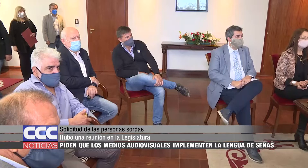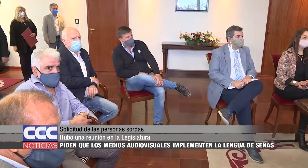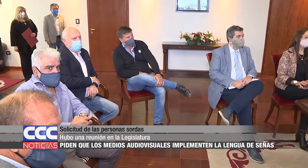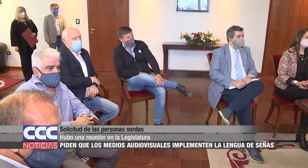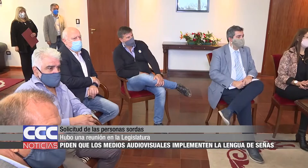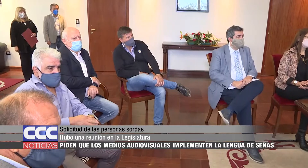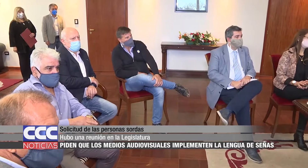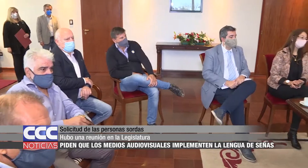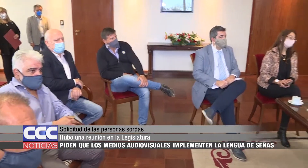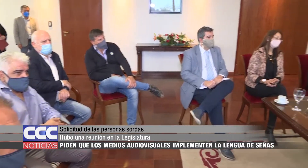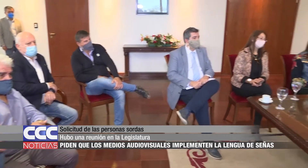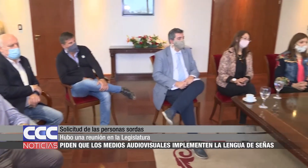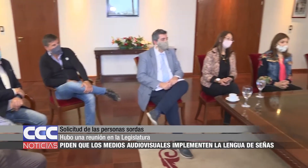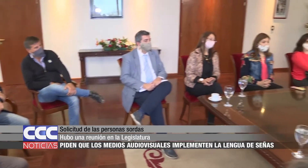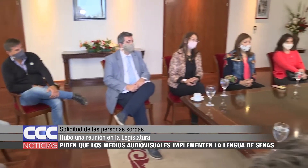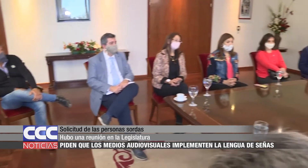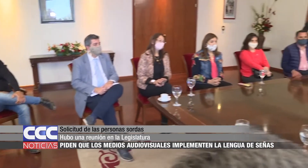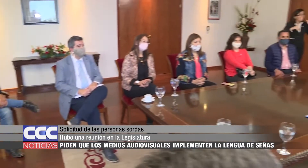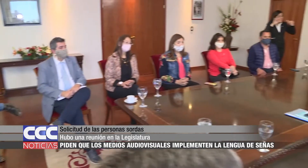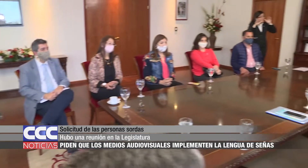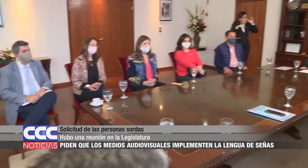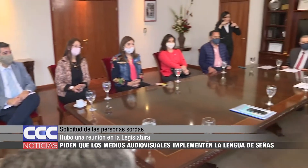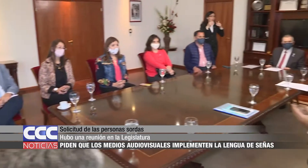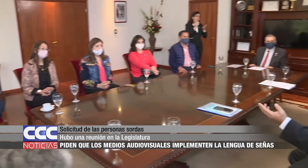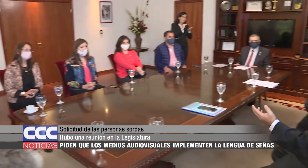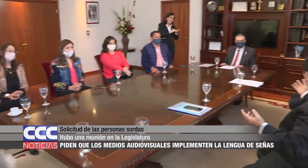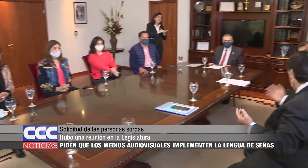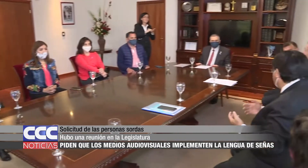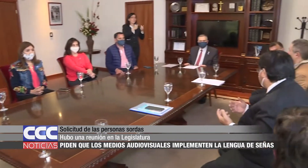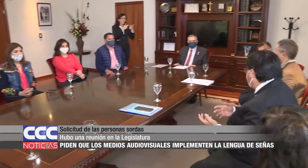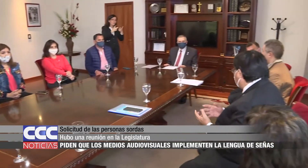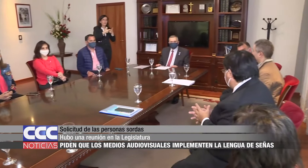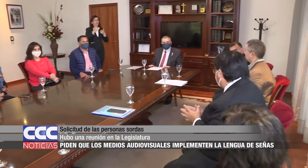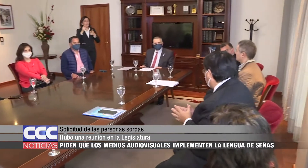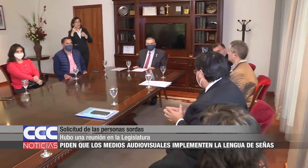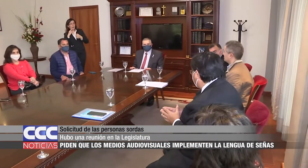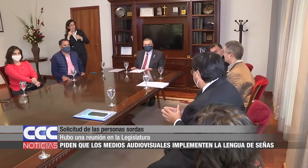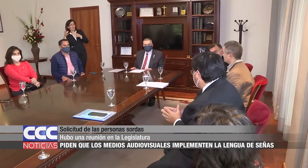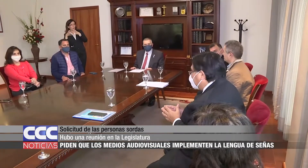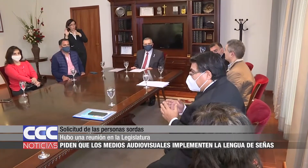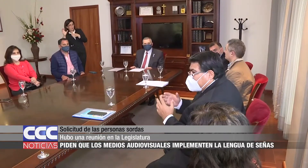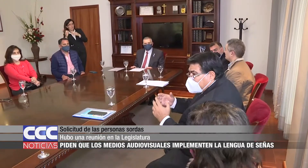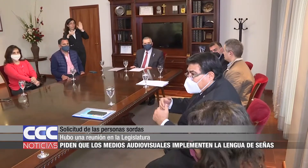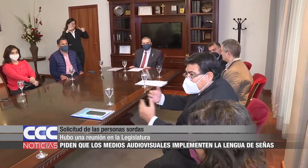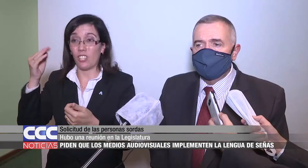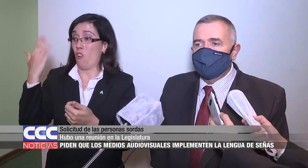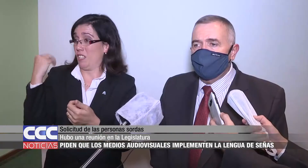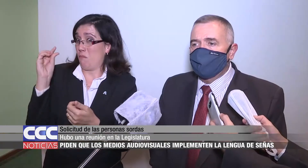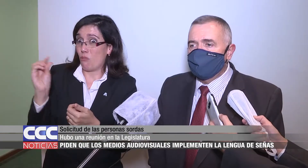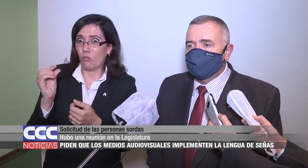Para que los tucumanos dimensionen, de acuerdo a lo que nos decía el presidente de la Asociación de Sordo en la provincia de Tucumán, hay casi